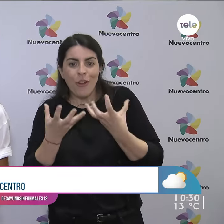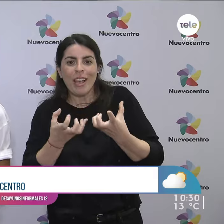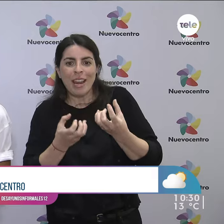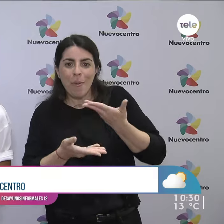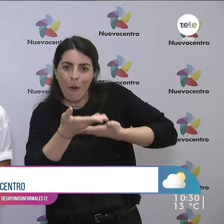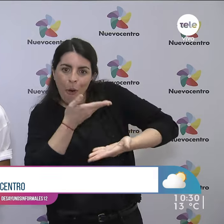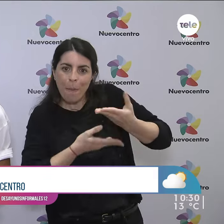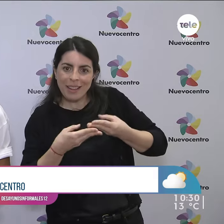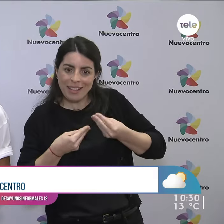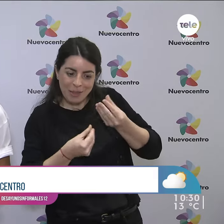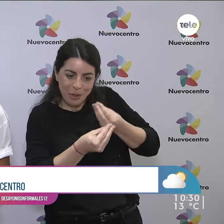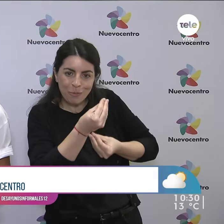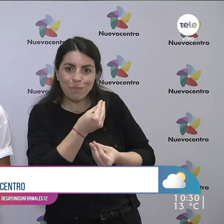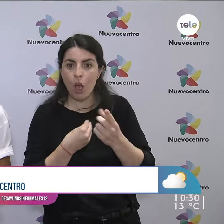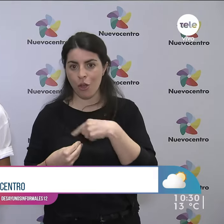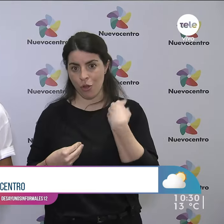muchísimo en inclusión.